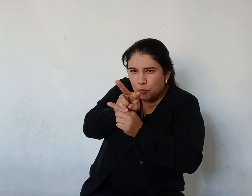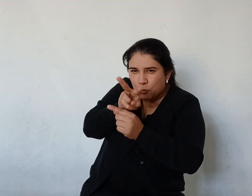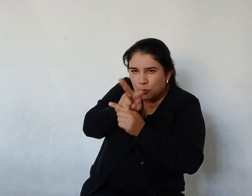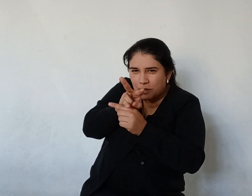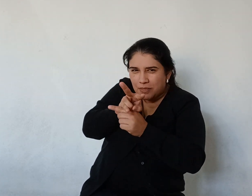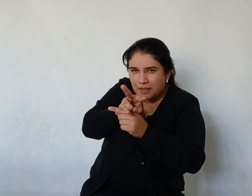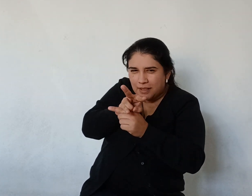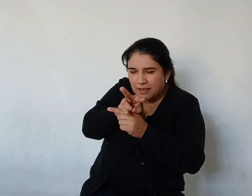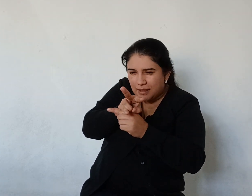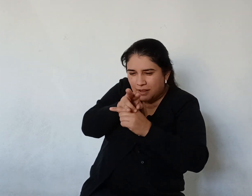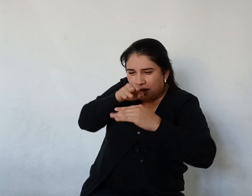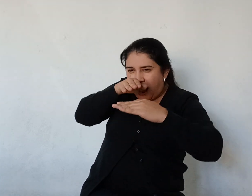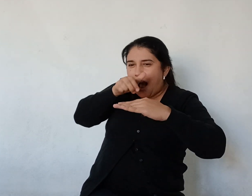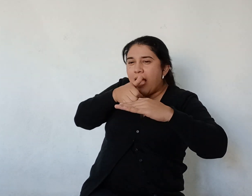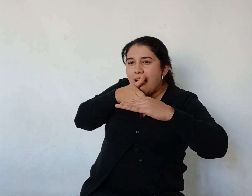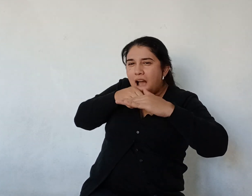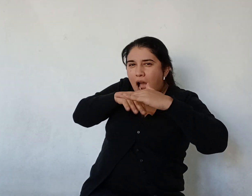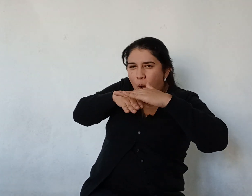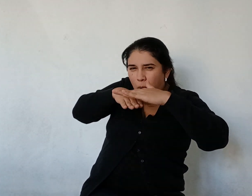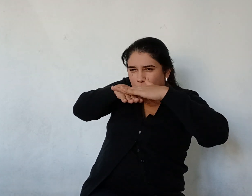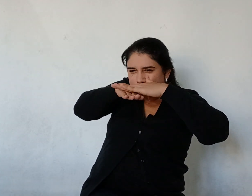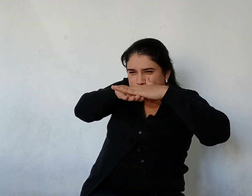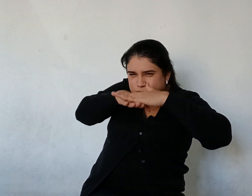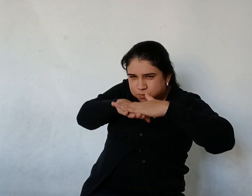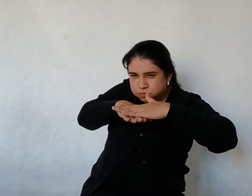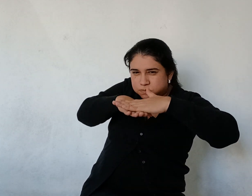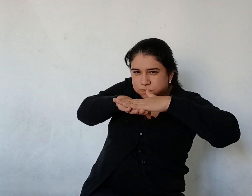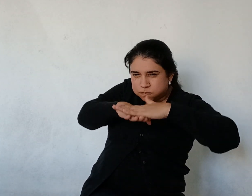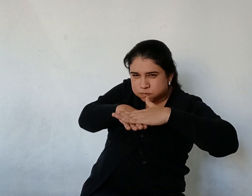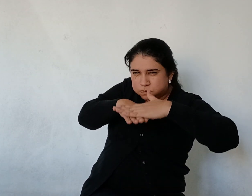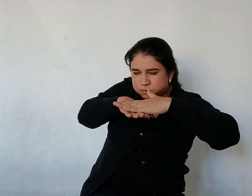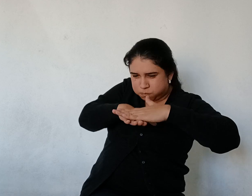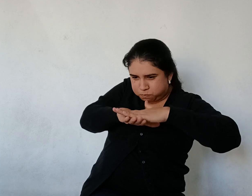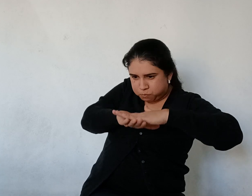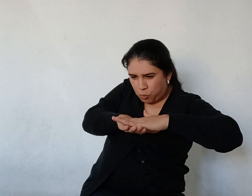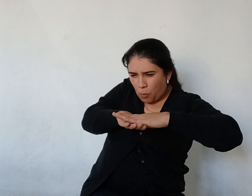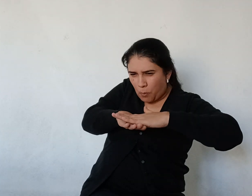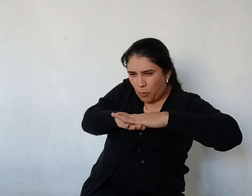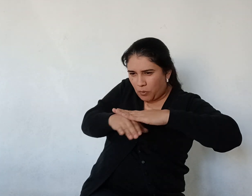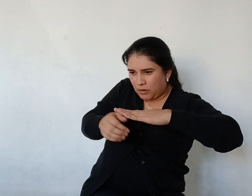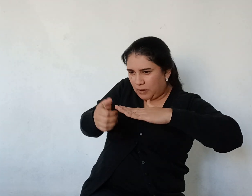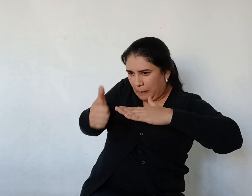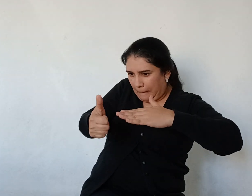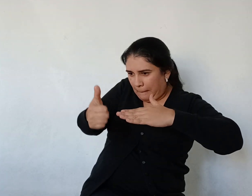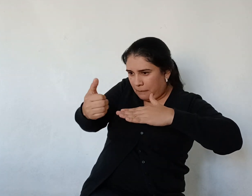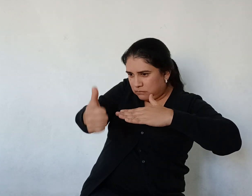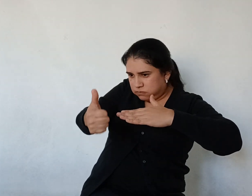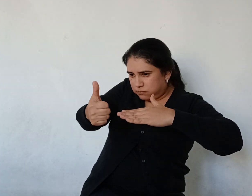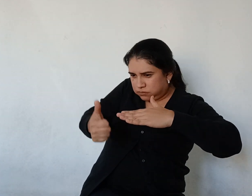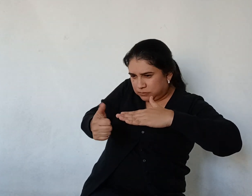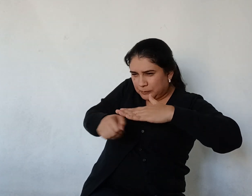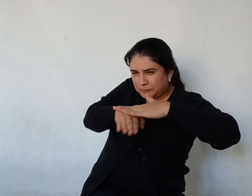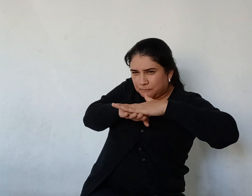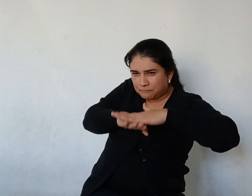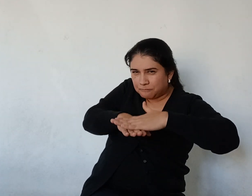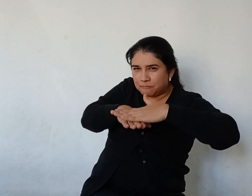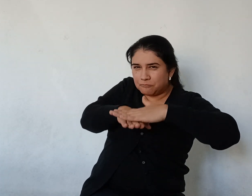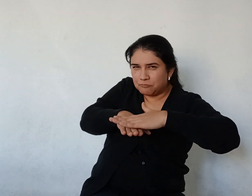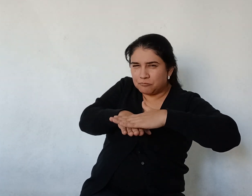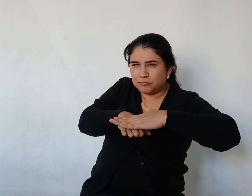avisara Así lo hicieron Enseguida Los demás yacarés Se hundieron A su vez Cerca de la orilla Dejando